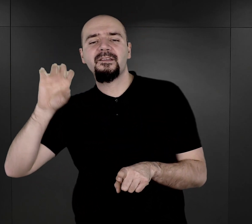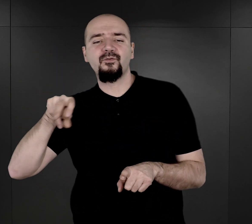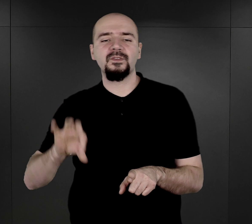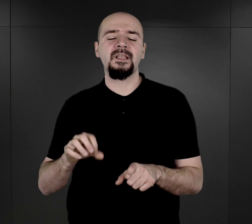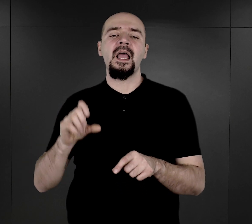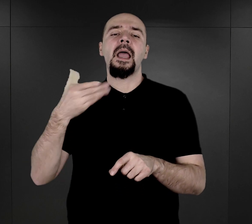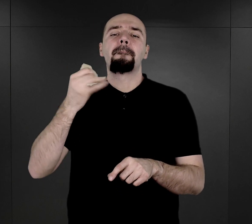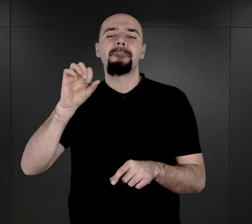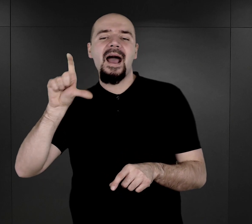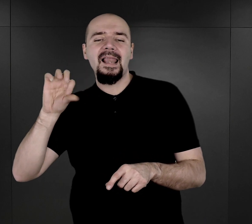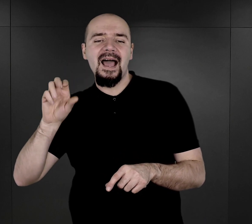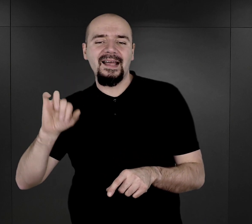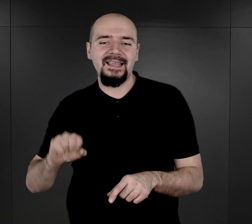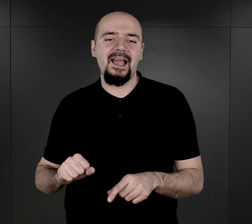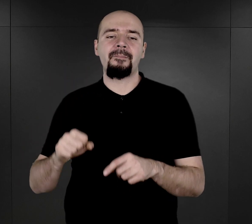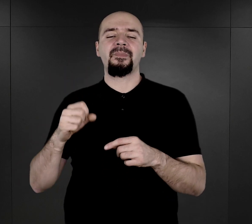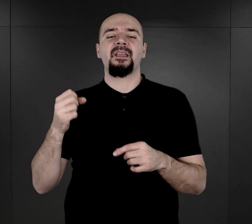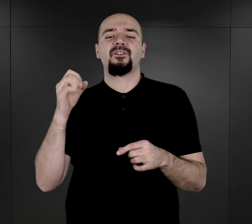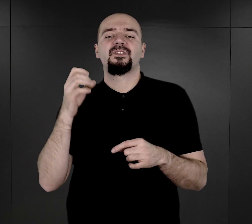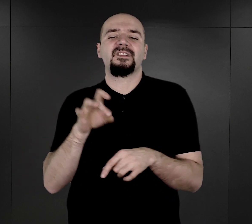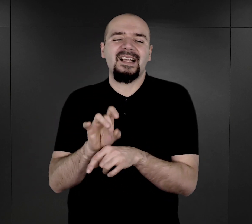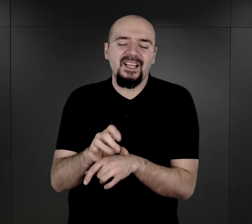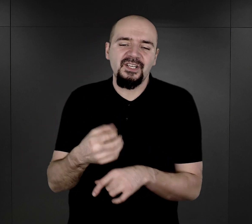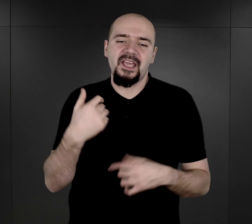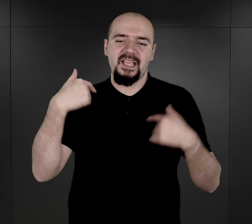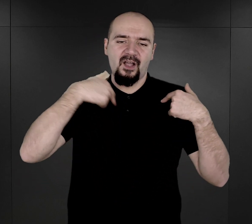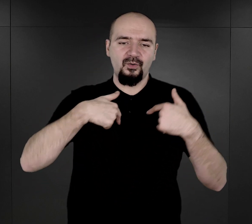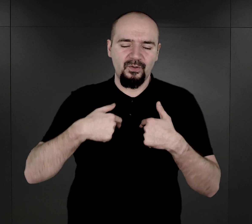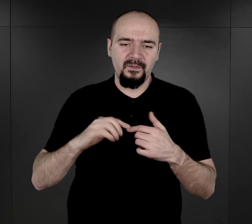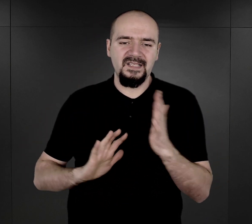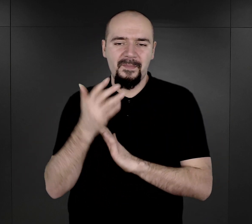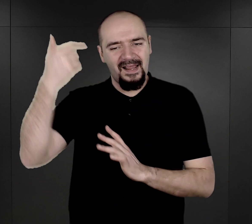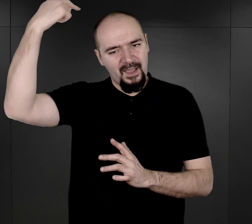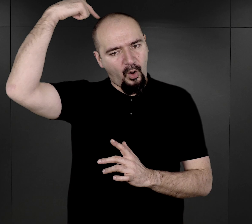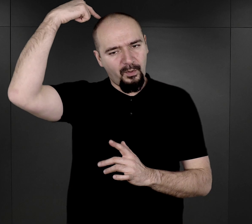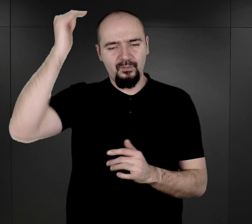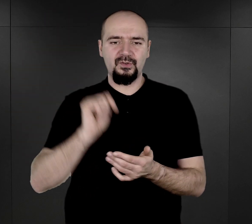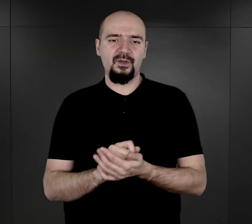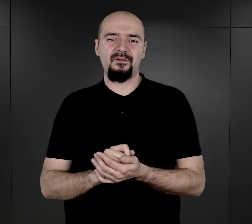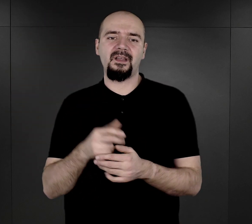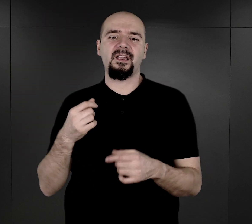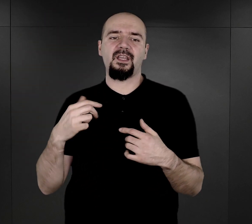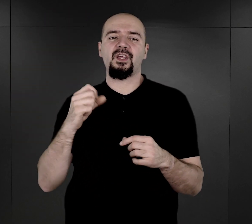różnego rodzaju infekcje, dróg oddechowych, zapalenie opon mózgowych, czy gruźlica, tak